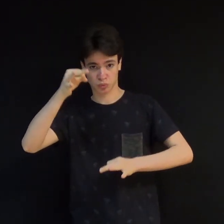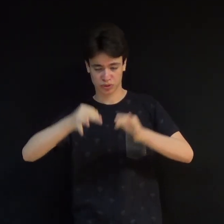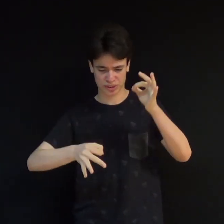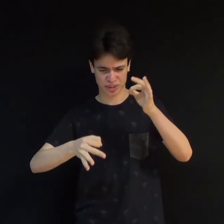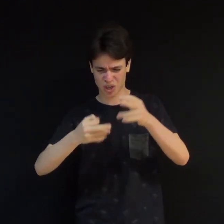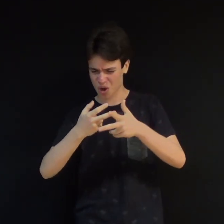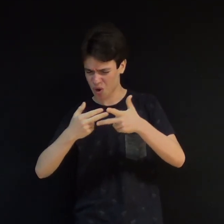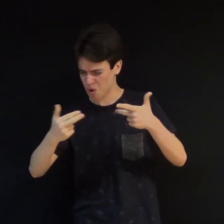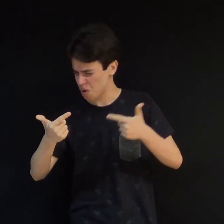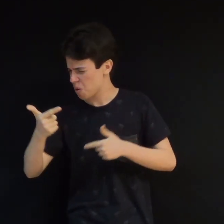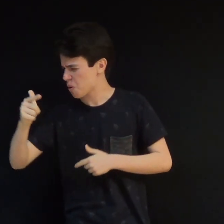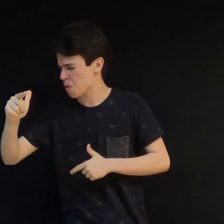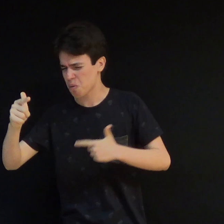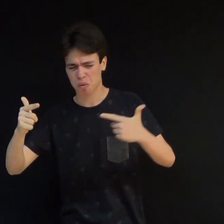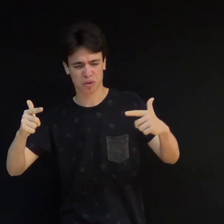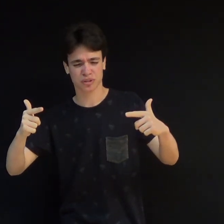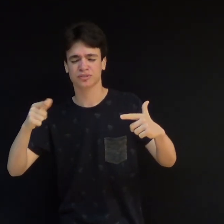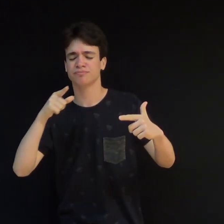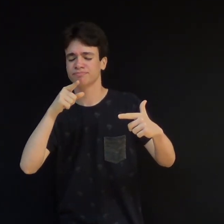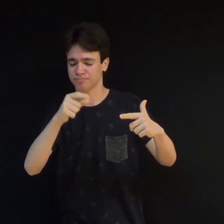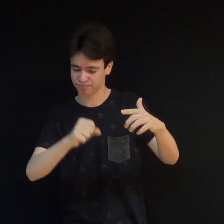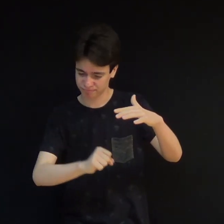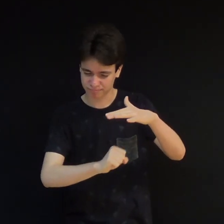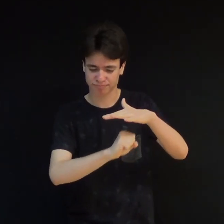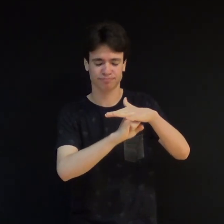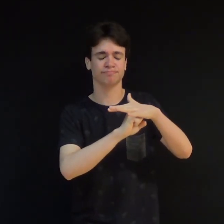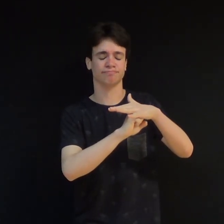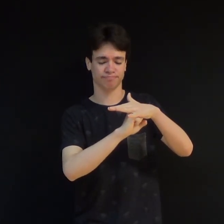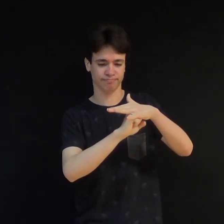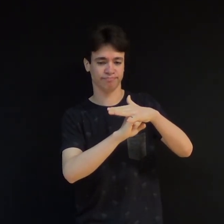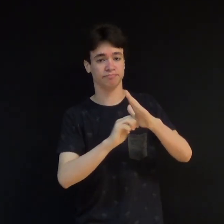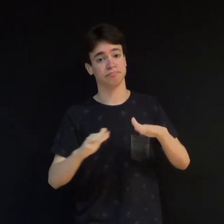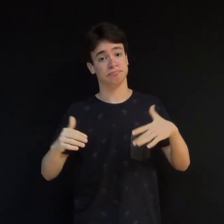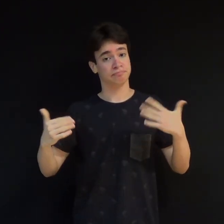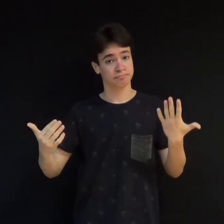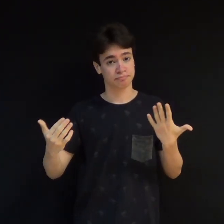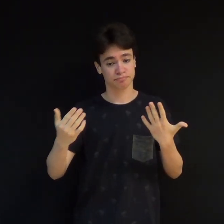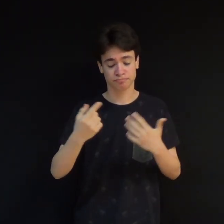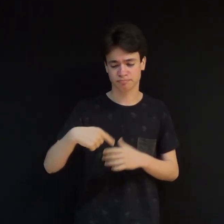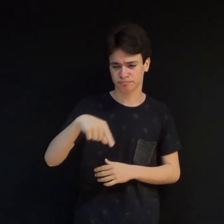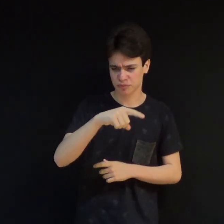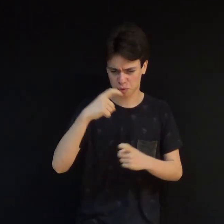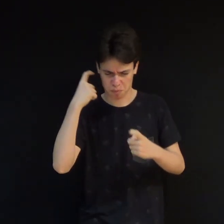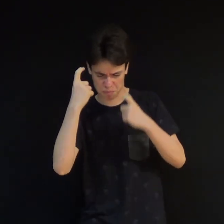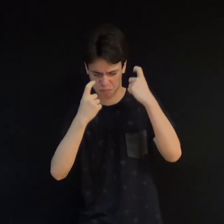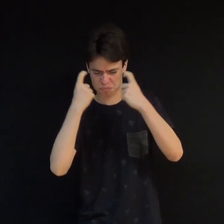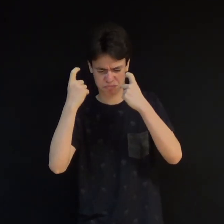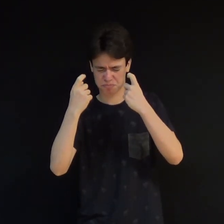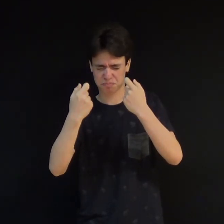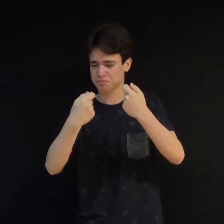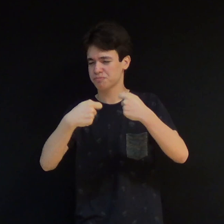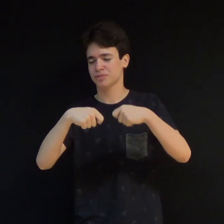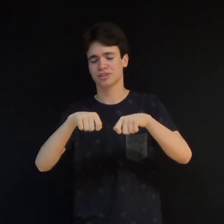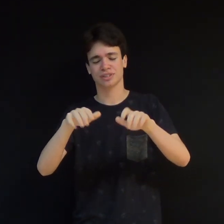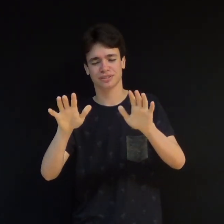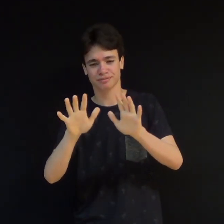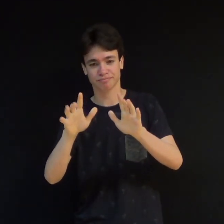Portanto, não se preocupem com amanhã, pois amanhã se preocupará consigo mesmo, basta cada dia